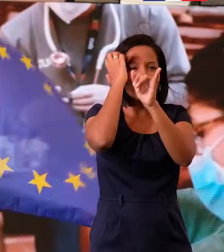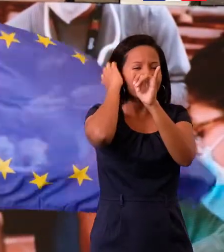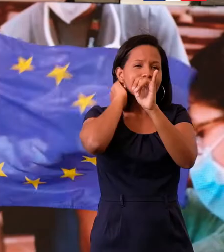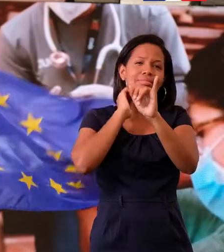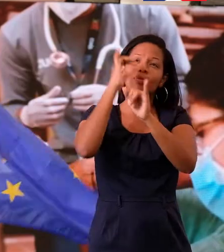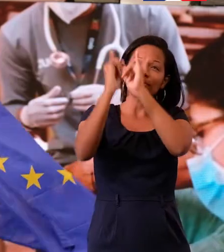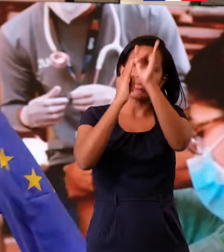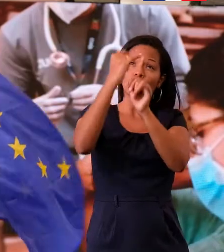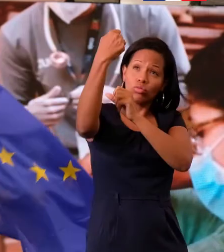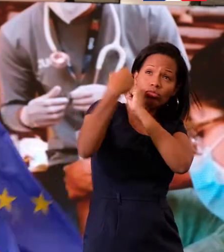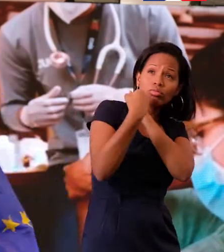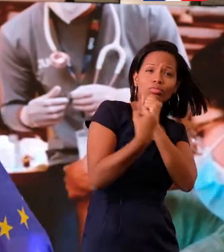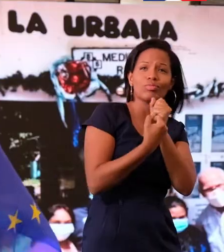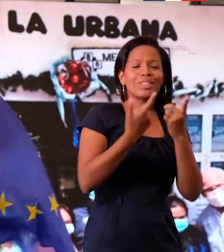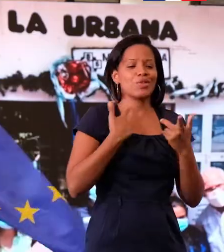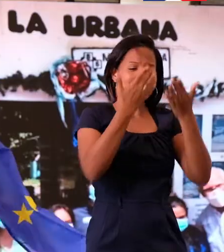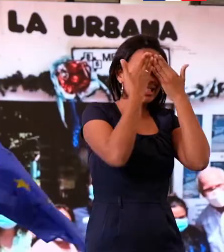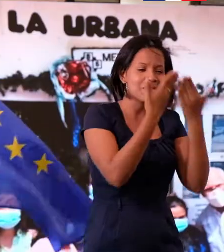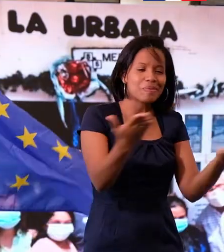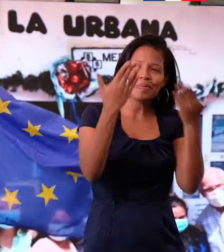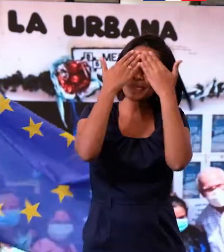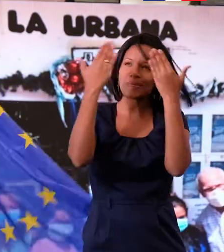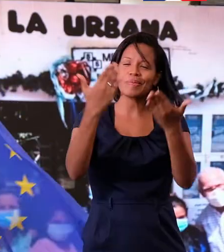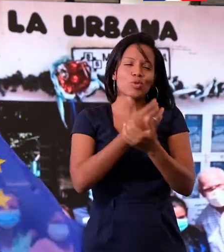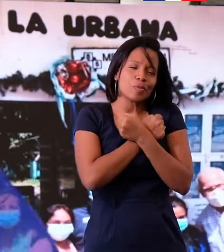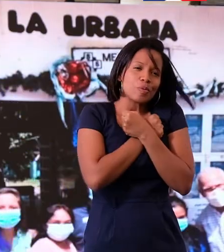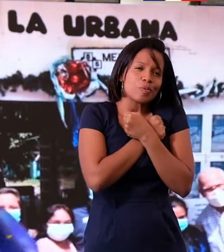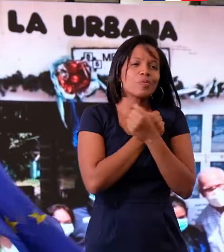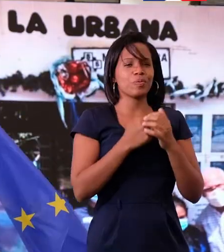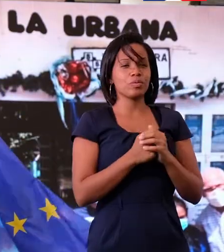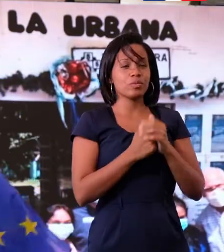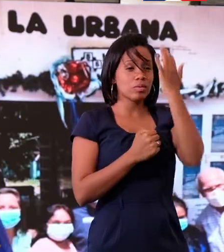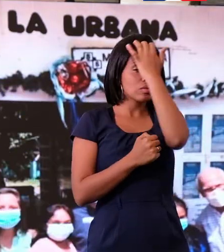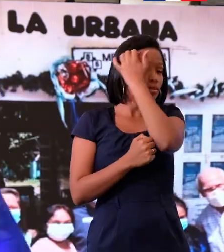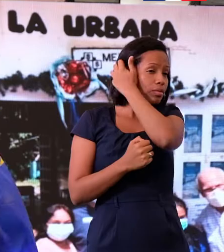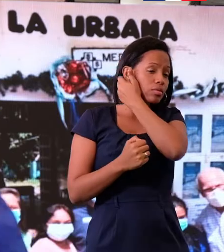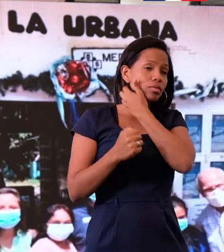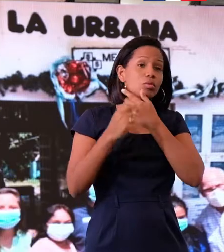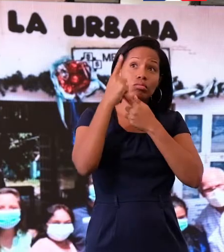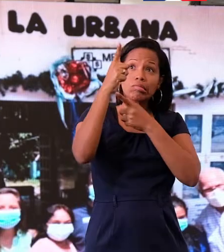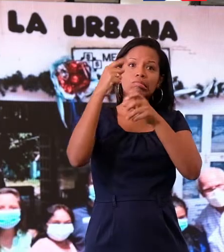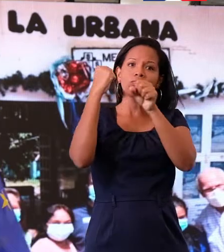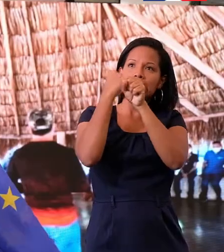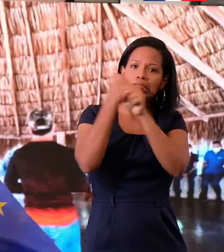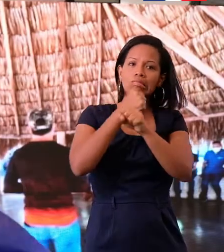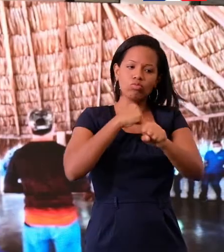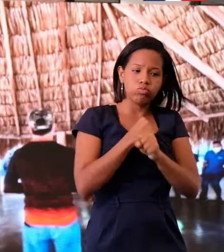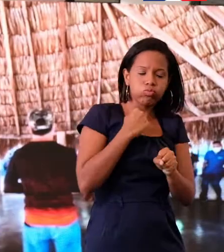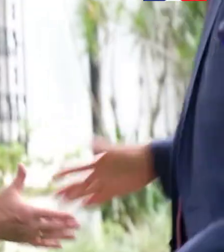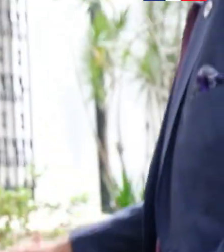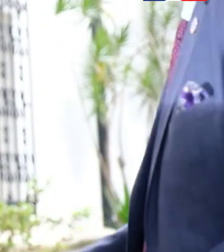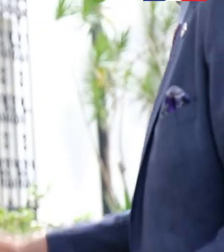cariño. El trabajo tan comprometido de esas organizaciones nos comprueba cada día la importancia